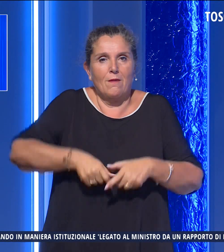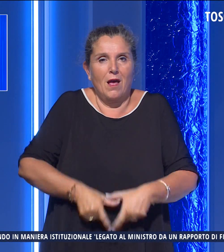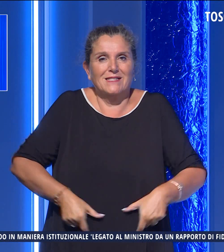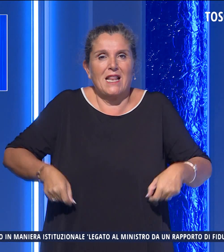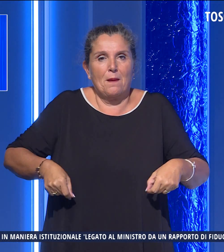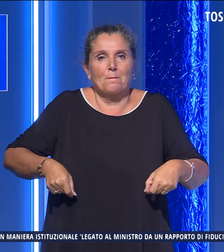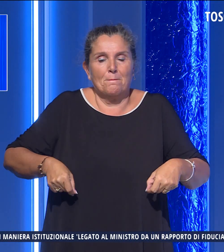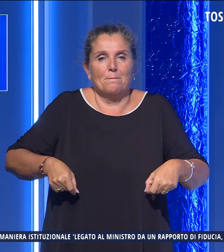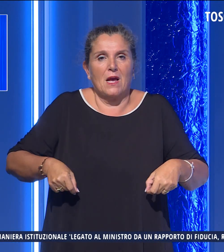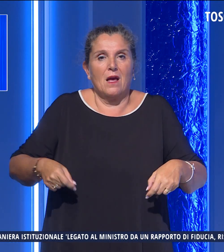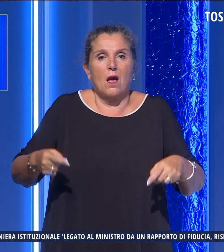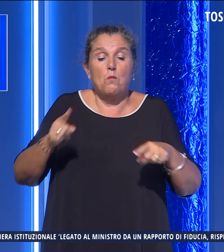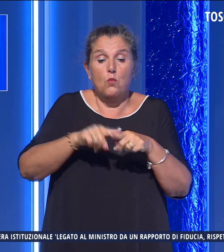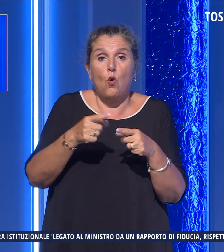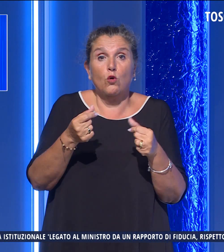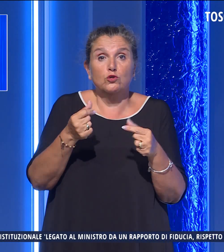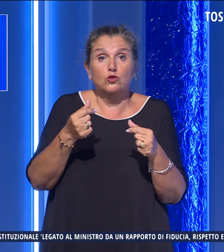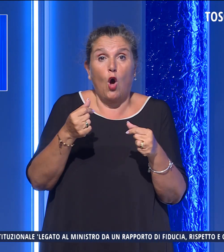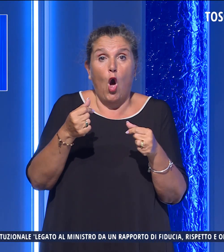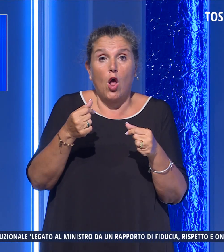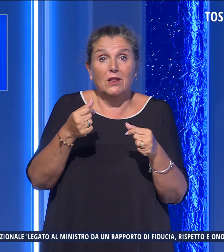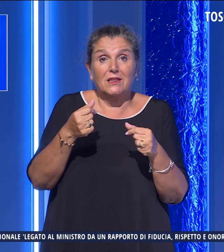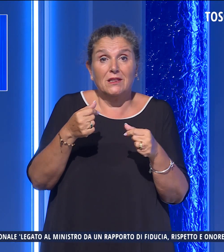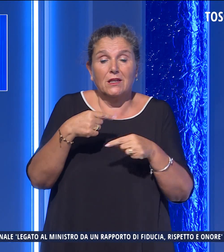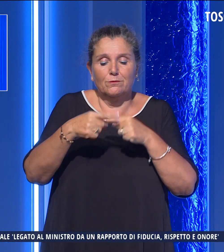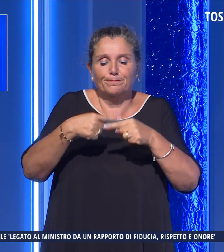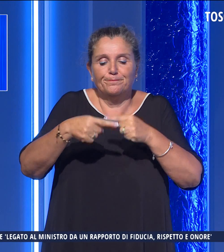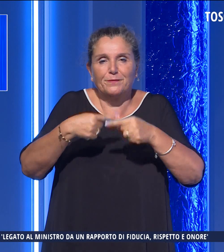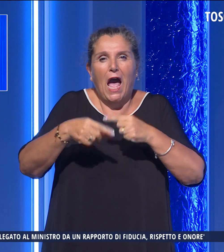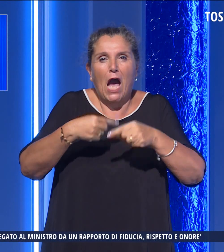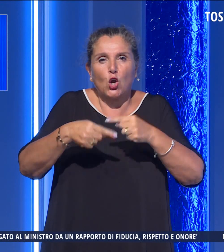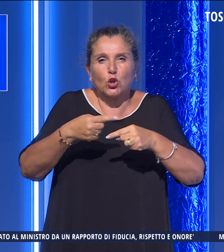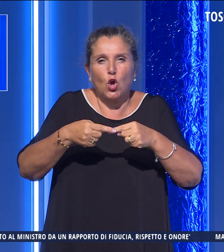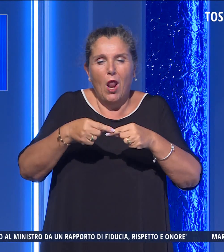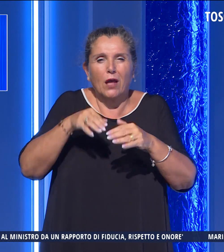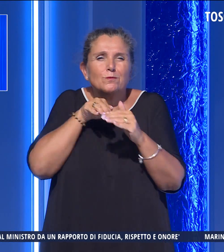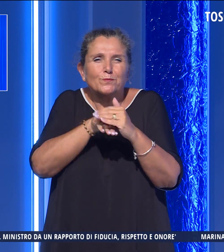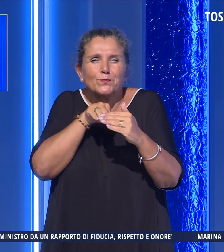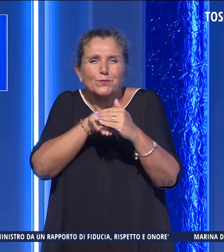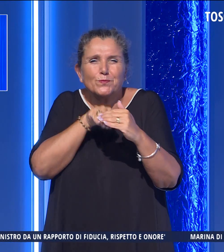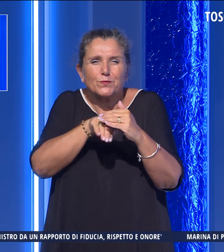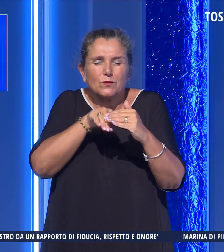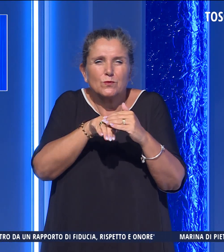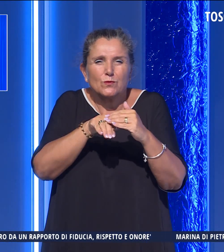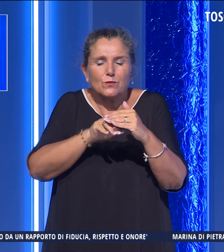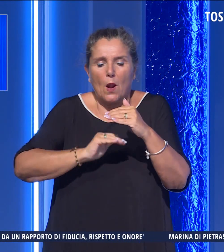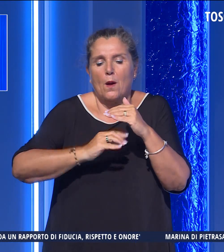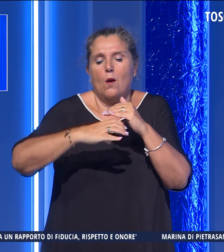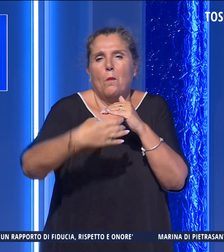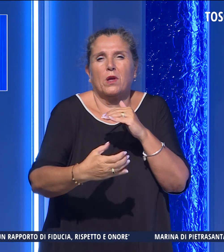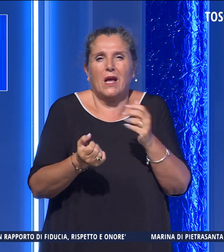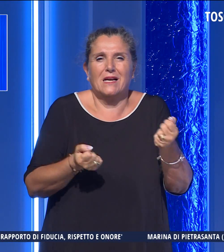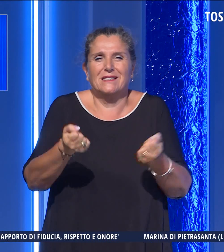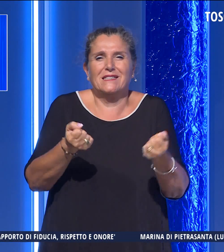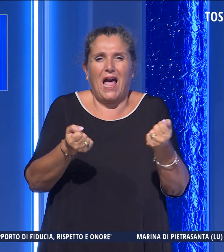mentre il denaro era accuratamente arrotolato e nascosto nel piantone dello